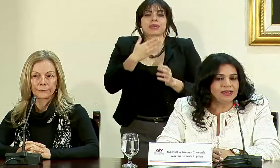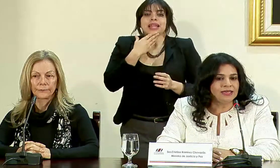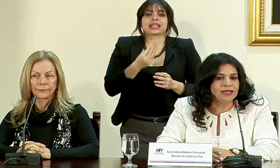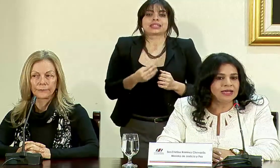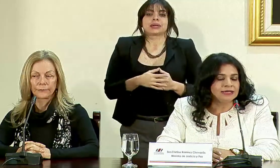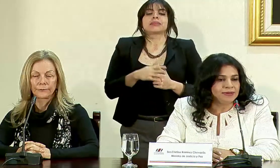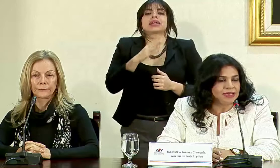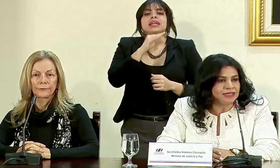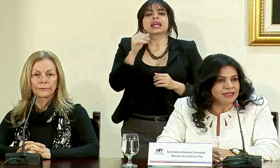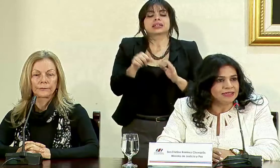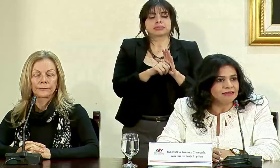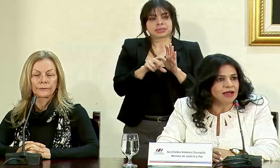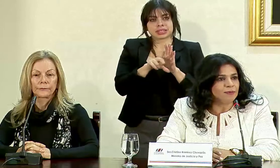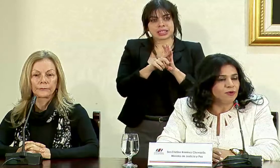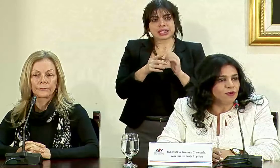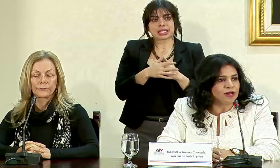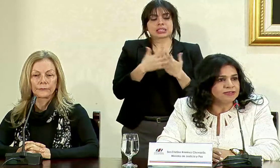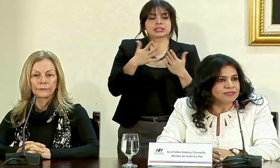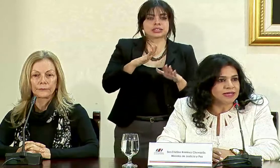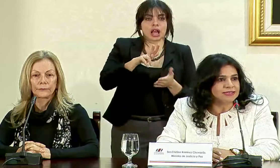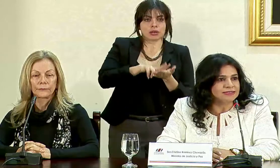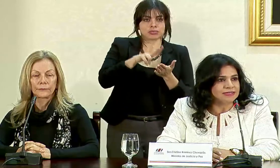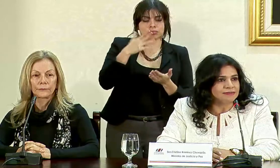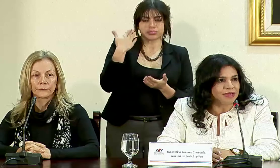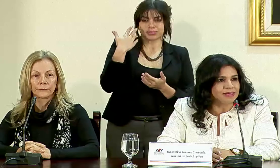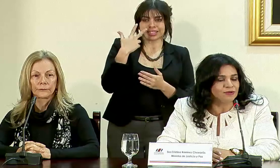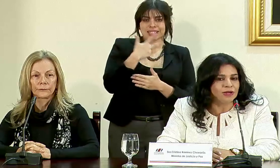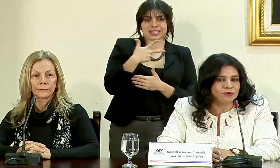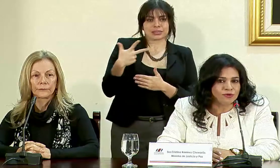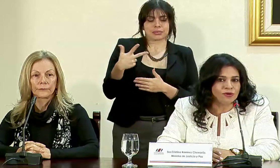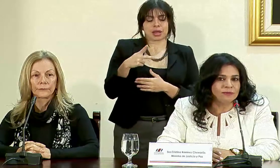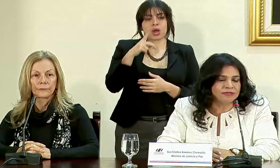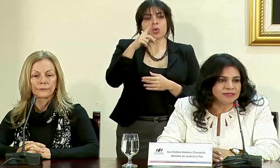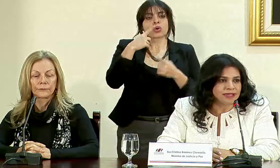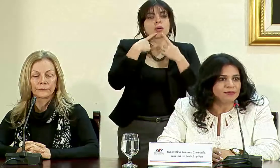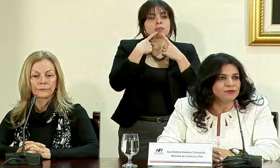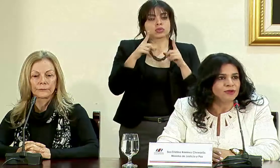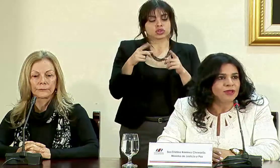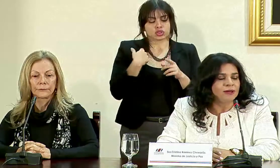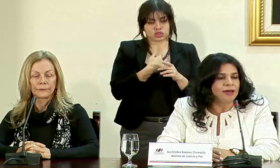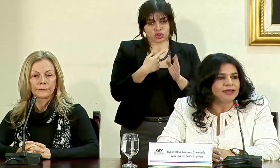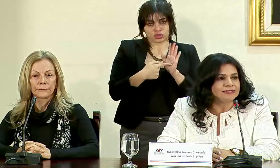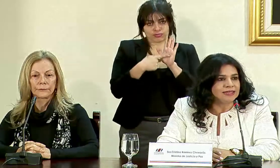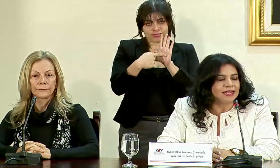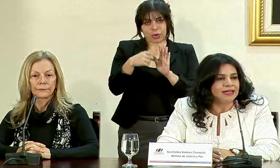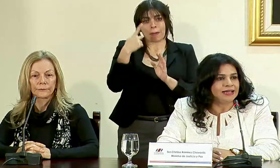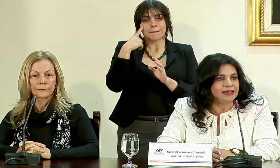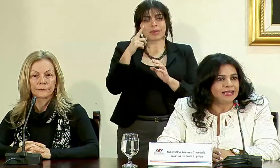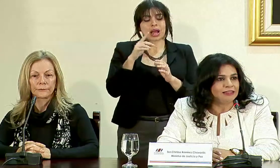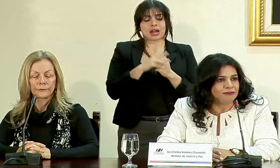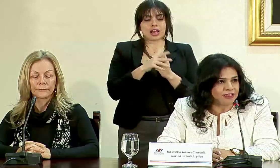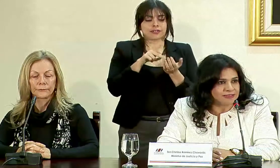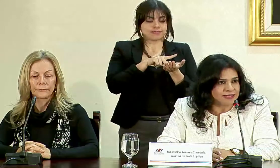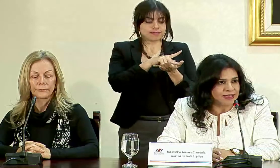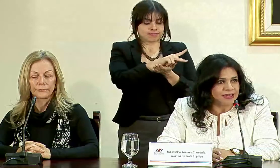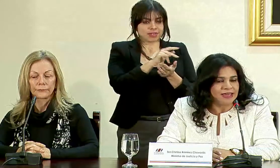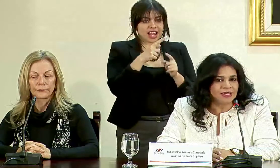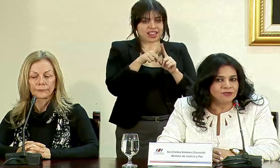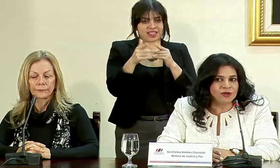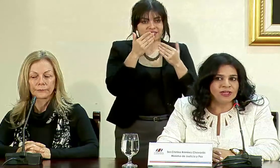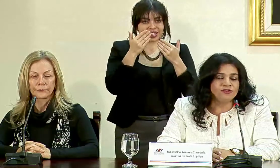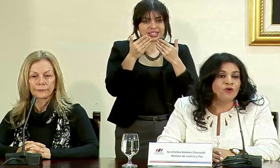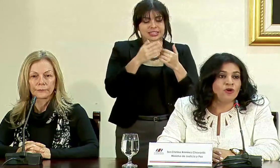y la asamblea legislativa aprobó hace escasas tres semanas una moción que presentamos para cancelar la diferencia